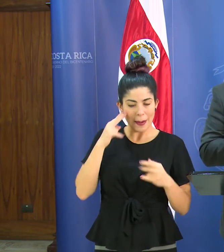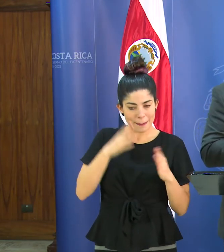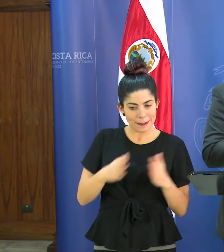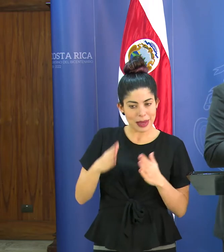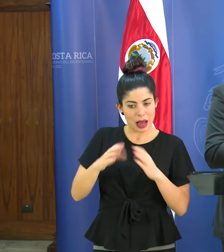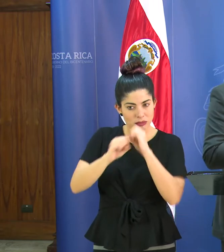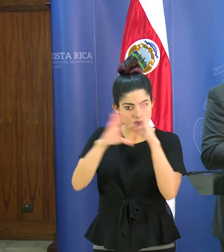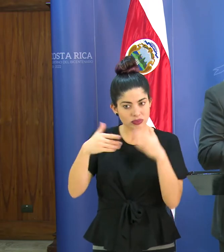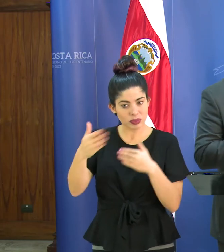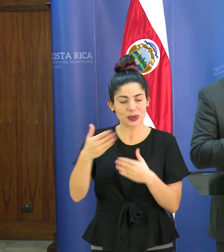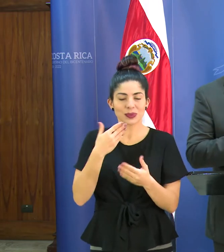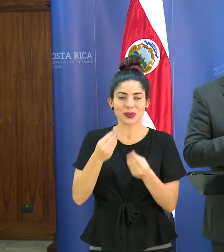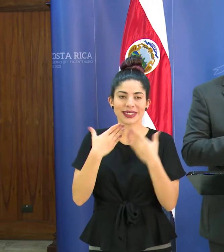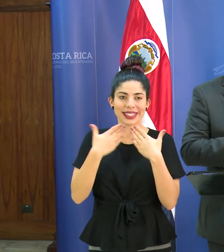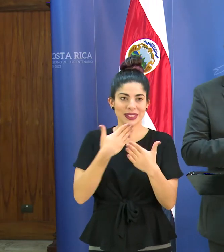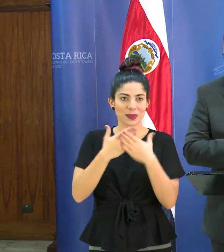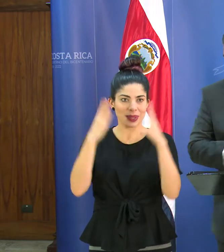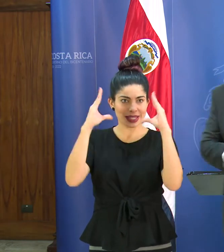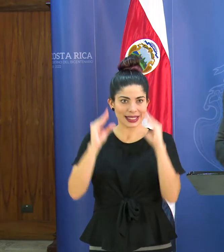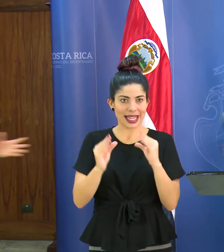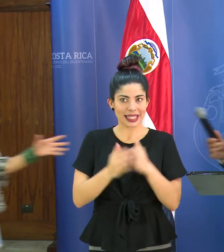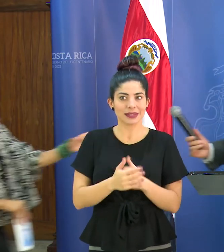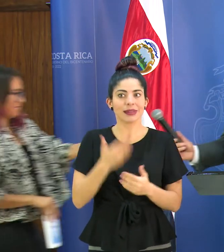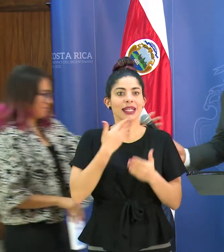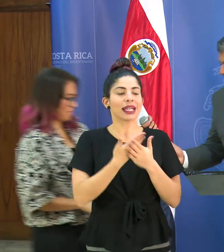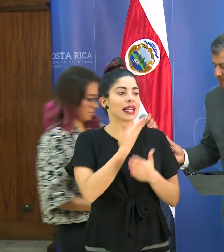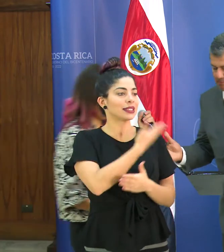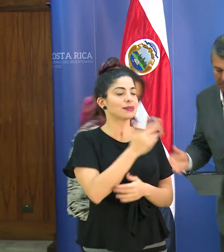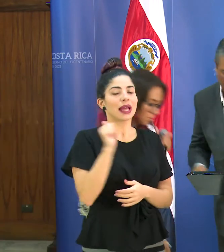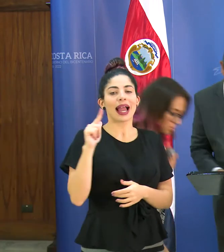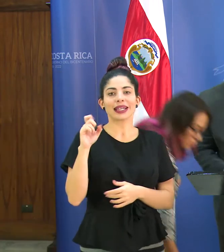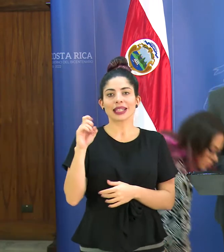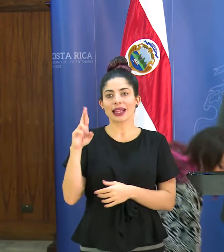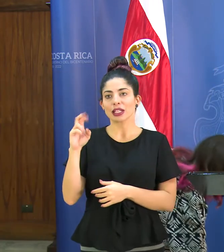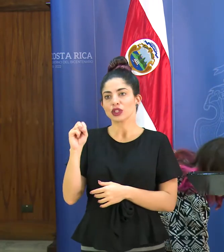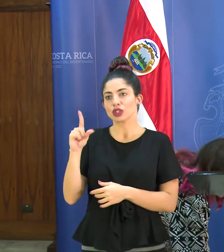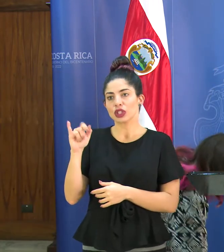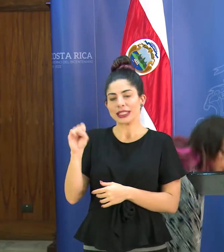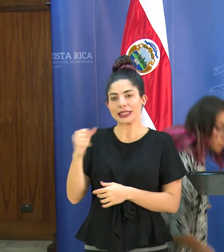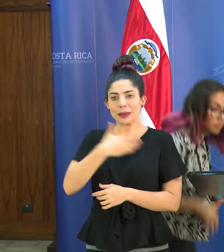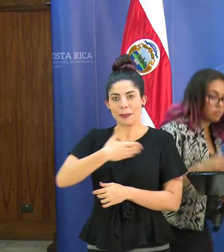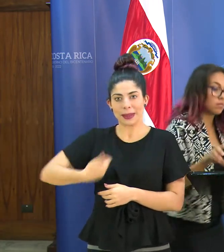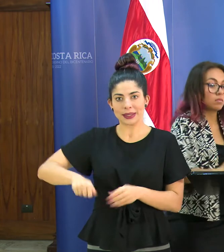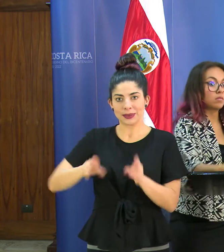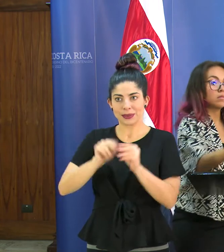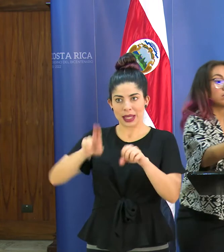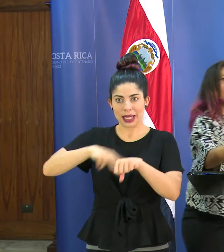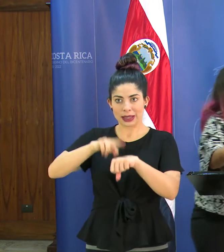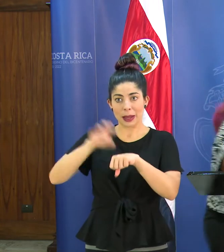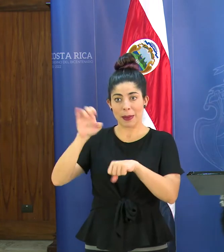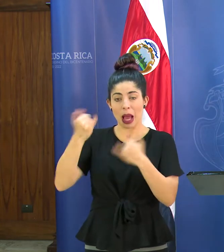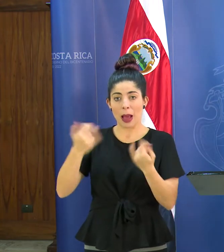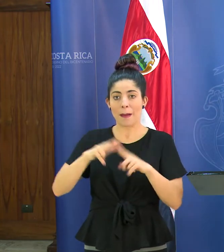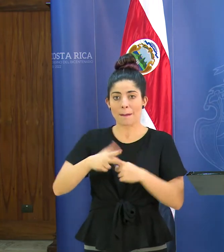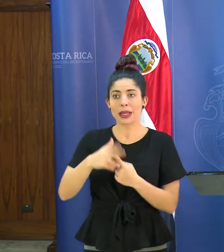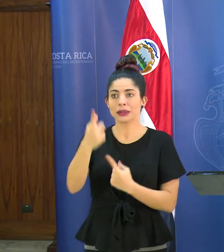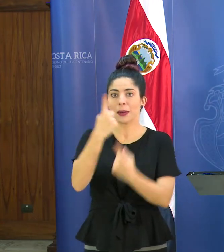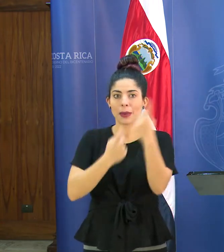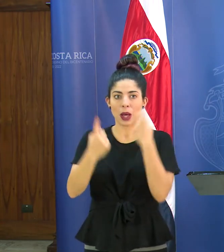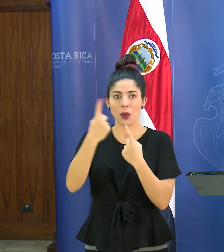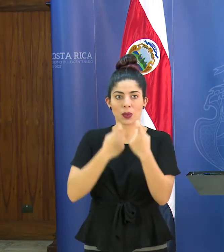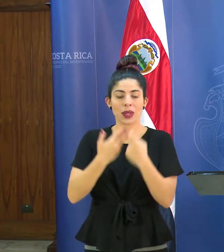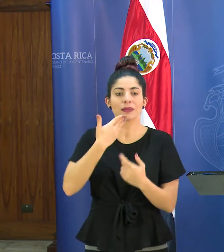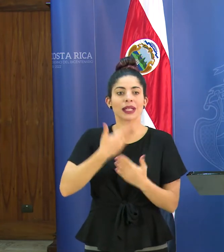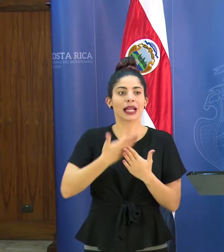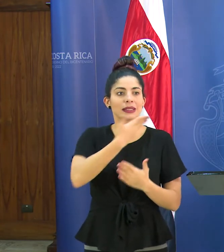muchísimas gracias y muy buenas tardes gracias don Alexander Solís presidente de la comisión nacional de emergencias vamos a iniciar este periodo de preguntas agradecemos al